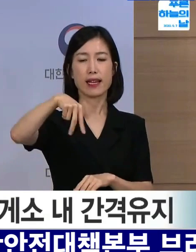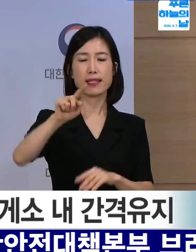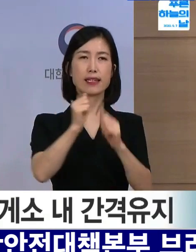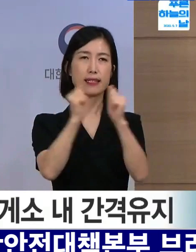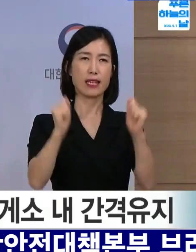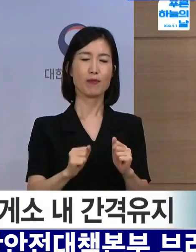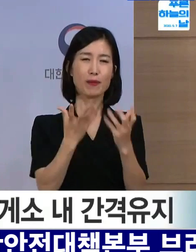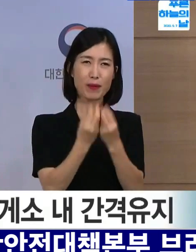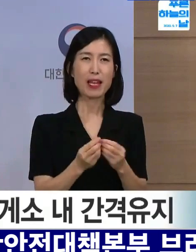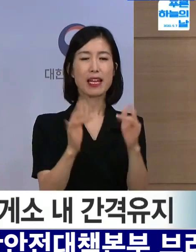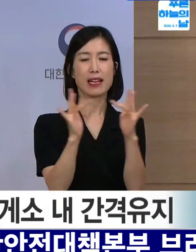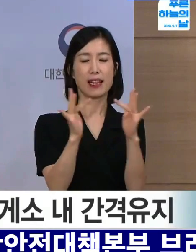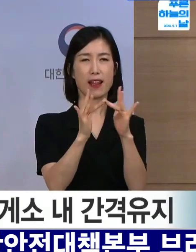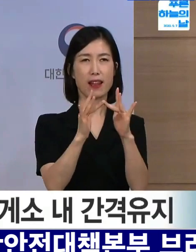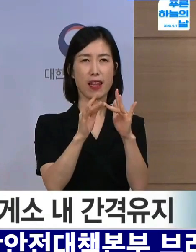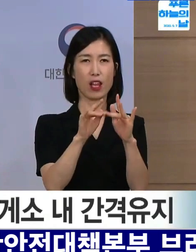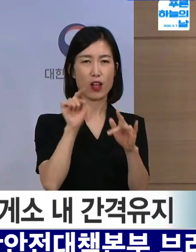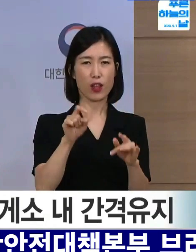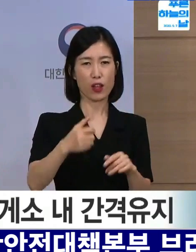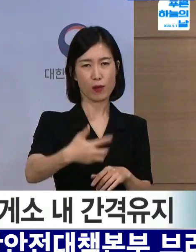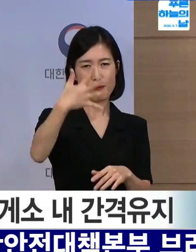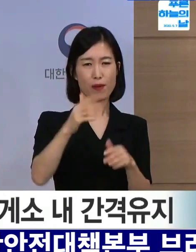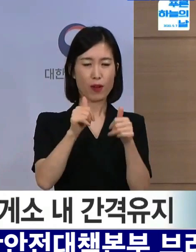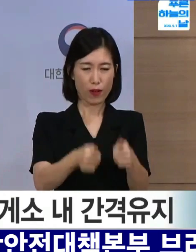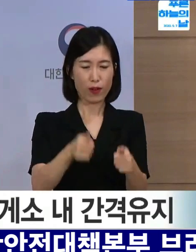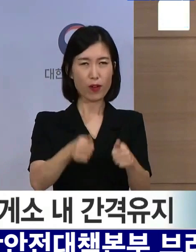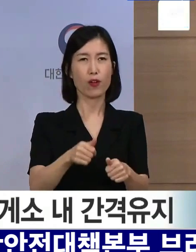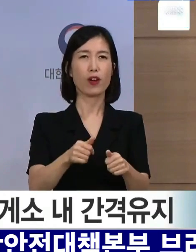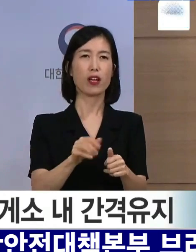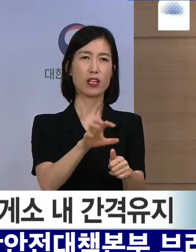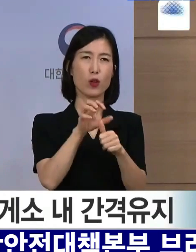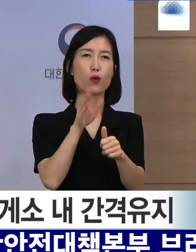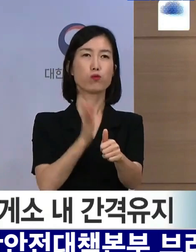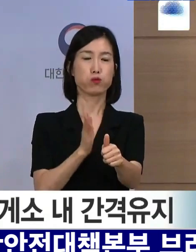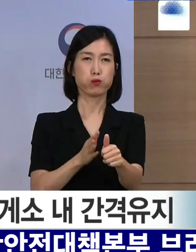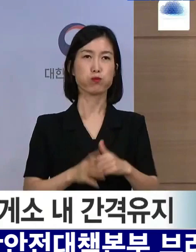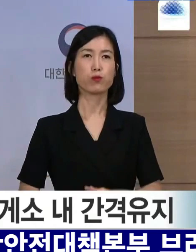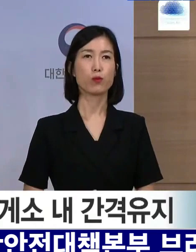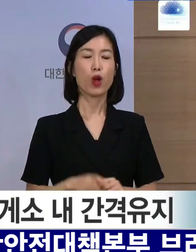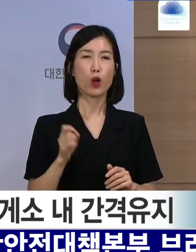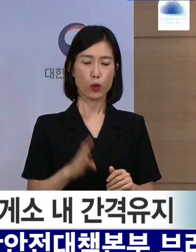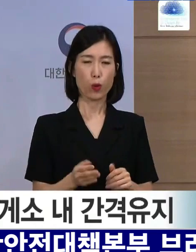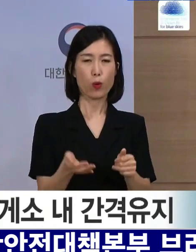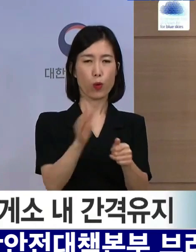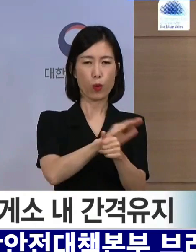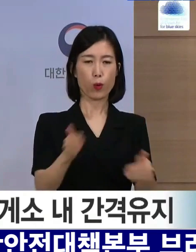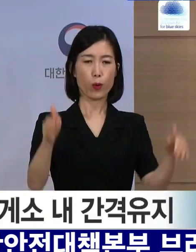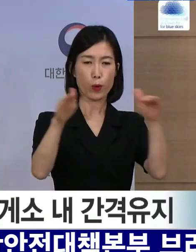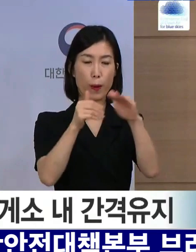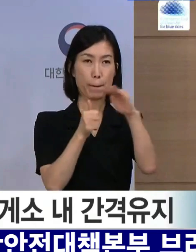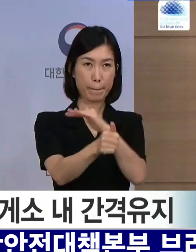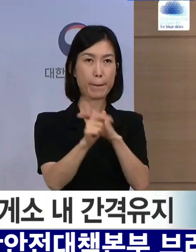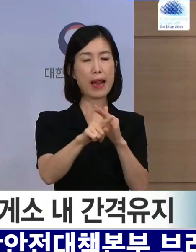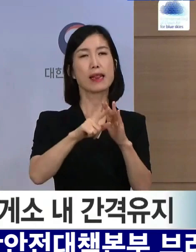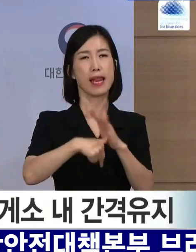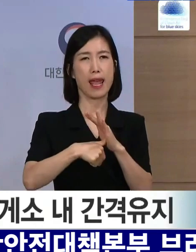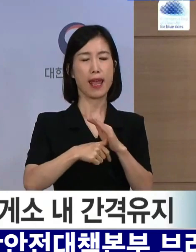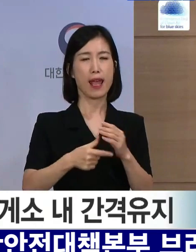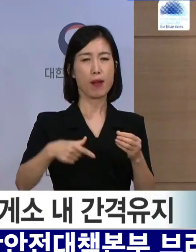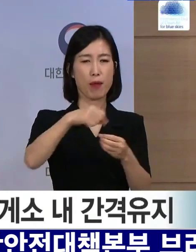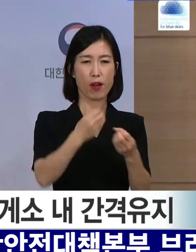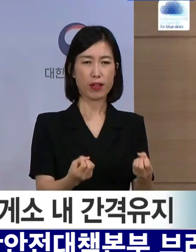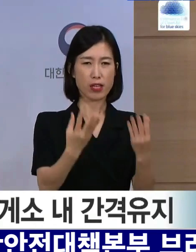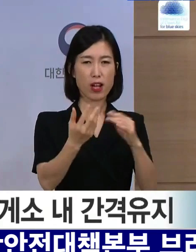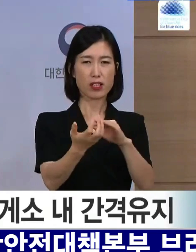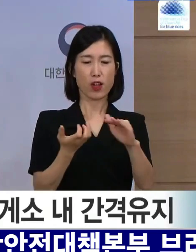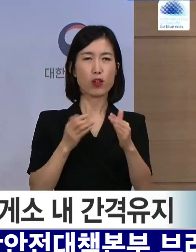온라인 성무서비스를 이용해 주실 것을 부탁드립니다. 또한 봉환시설에 방문하는 경우에도 명절